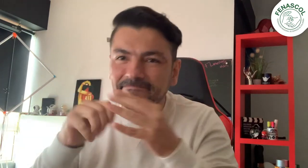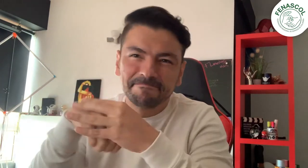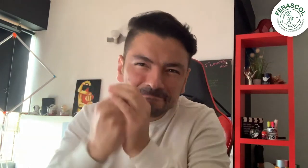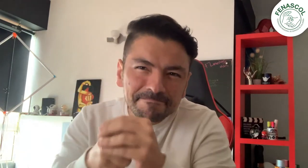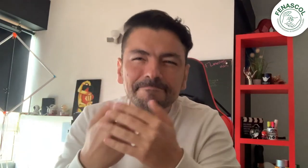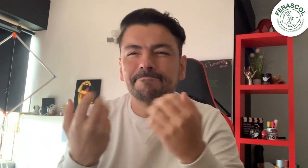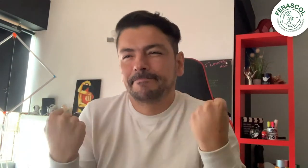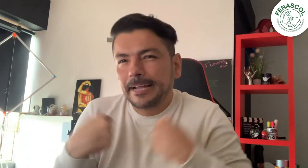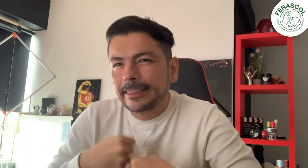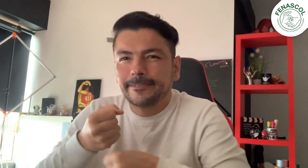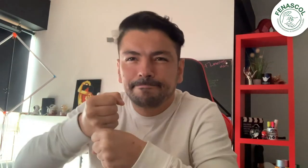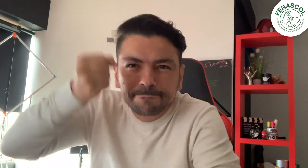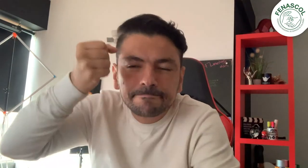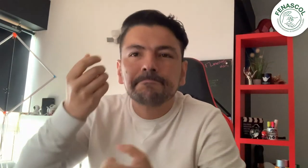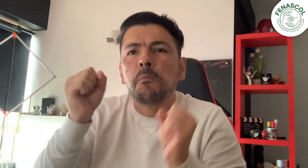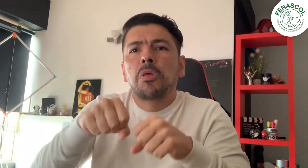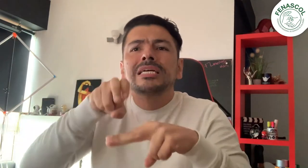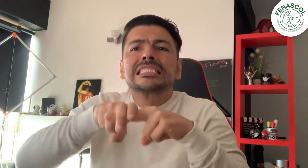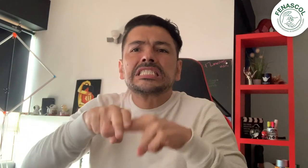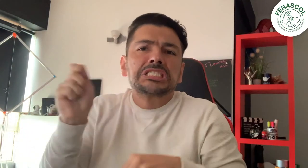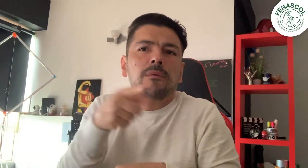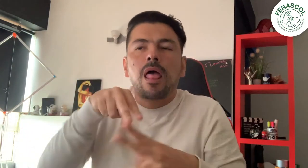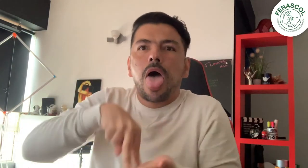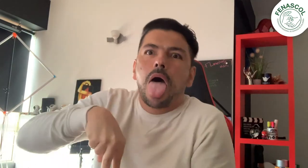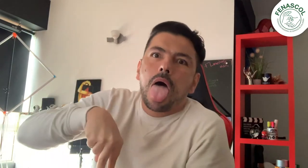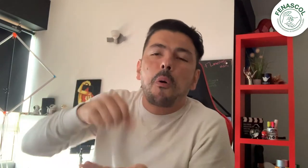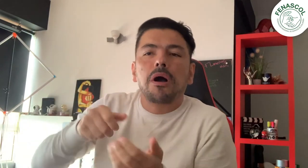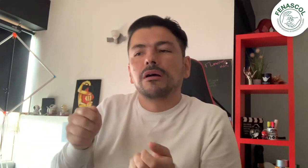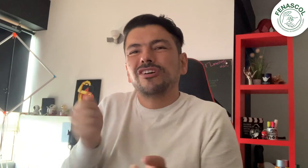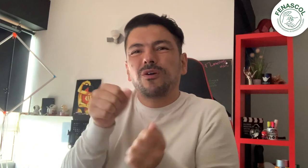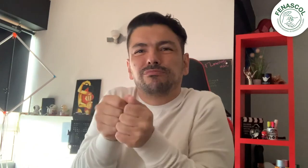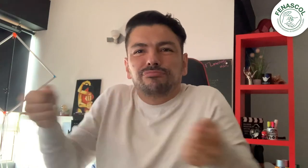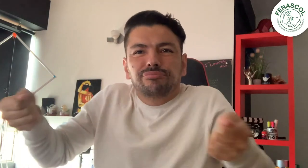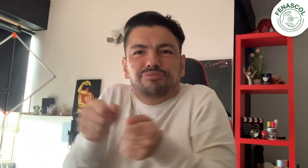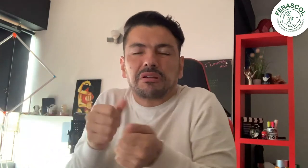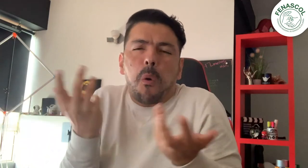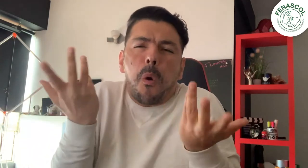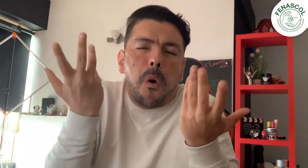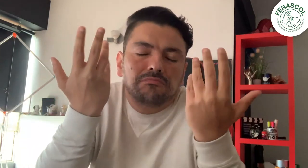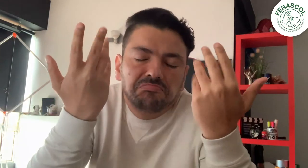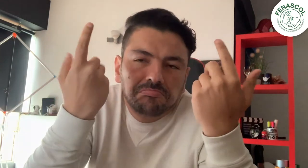paraguas, incluso, si quieren, pueden llevar banquetas o sillas para estar más cómodos.